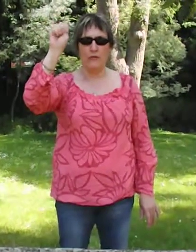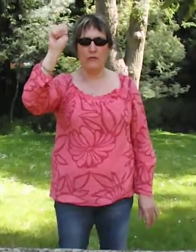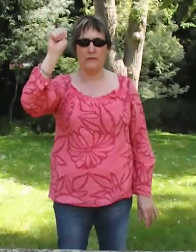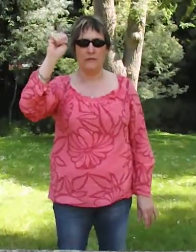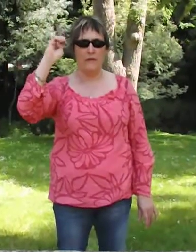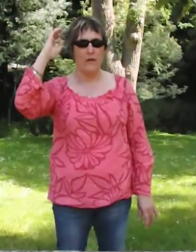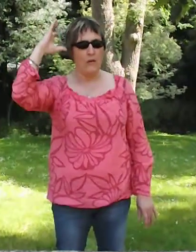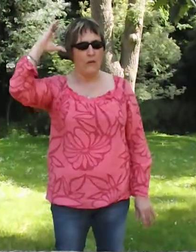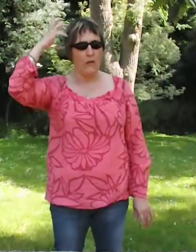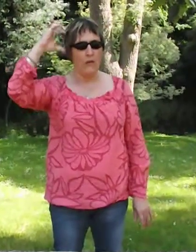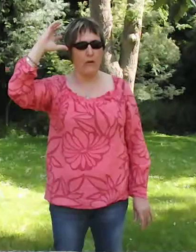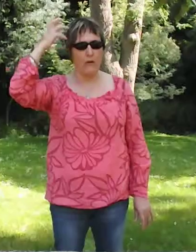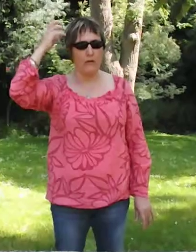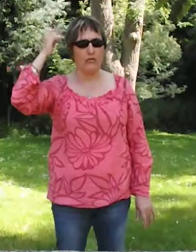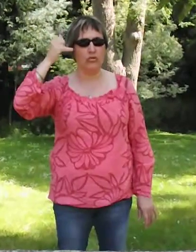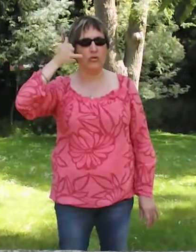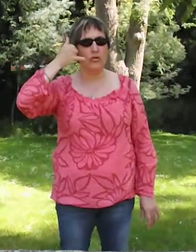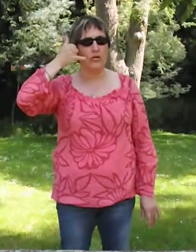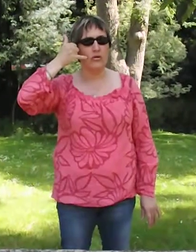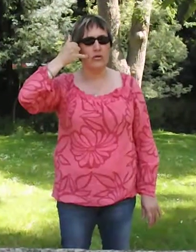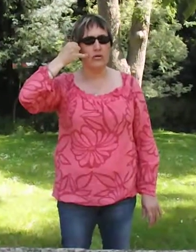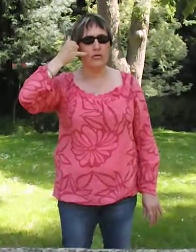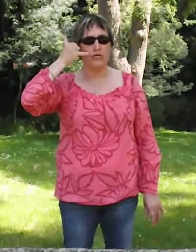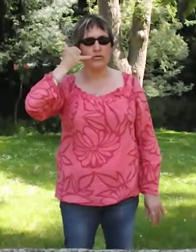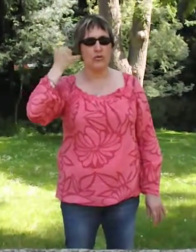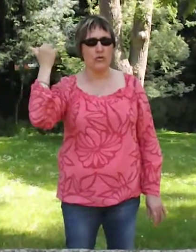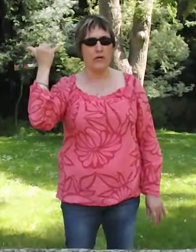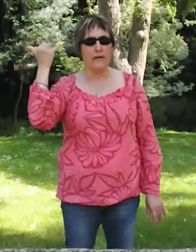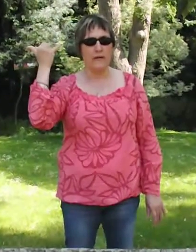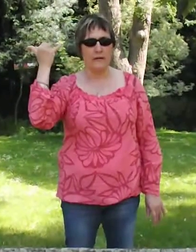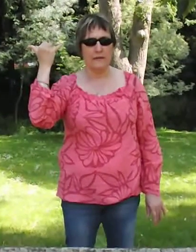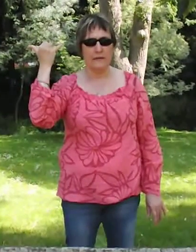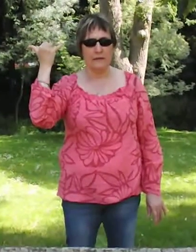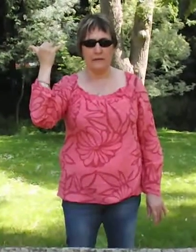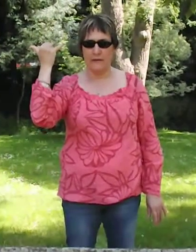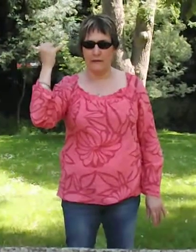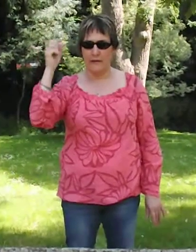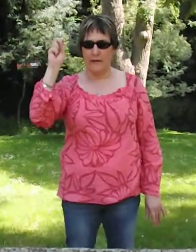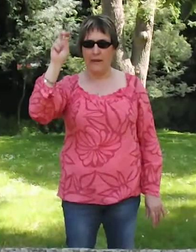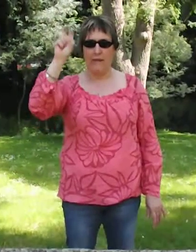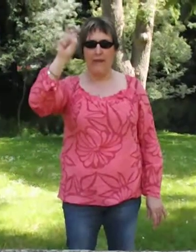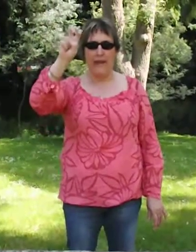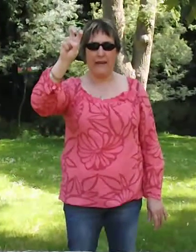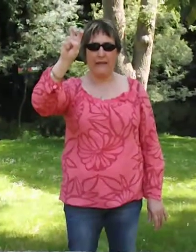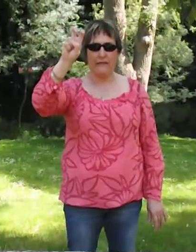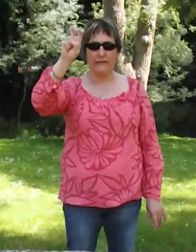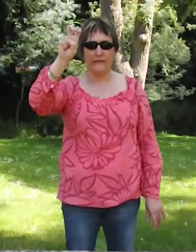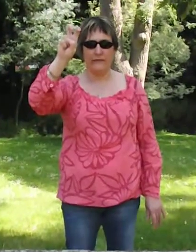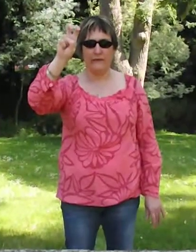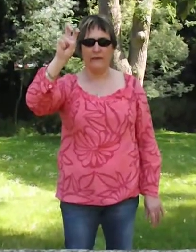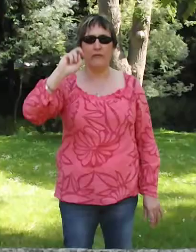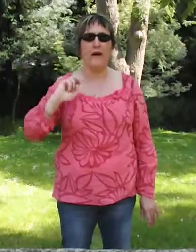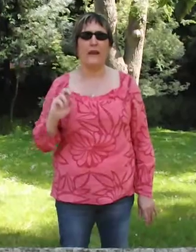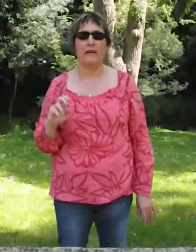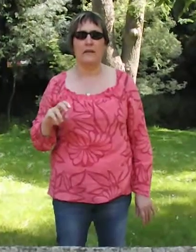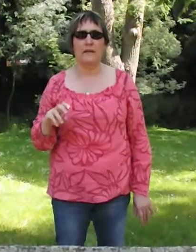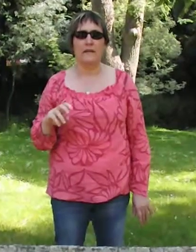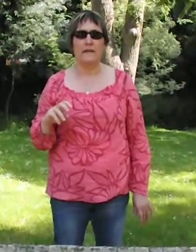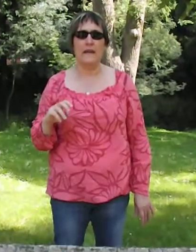bleu, orange, jaune, et vert. Voilà. Si